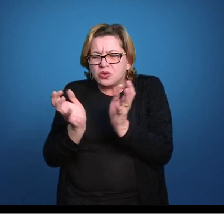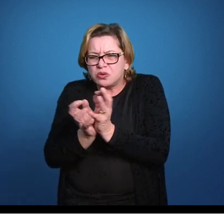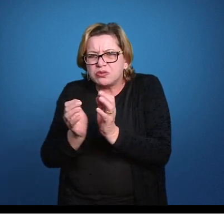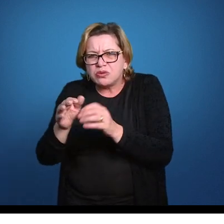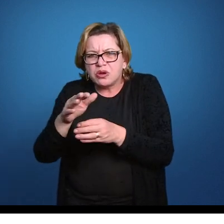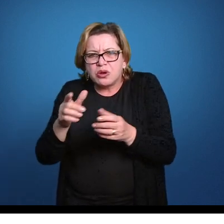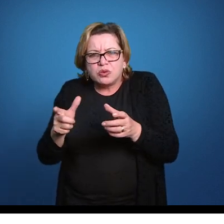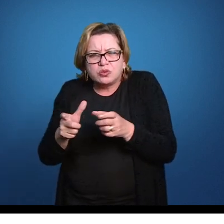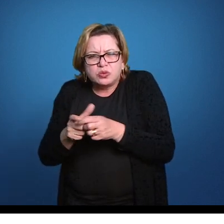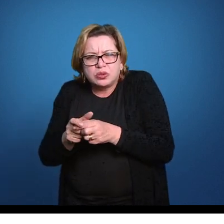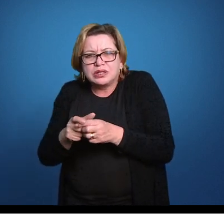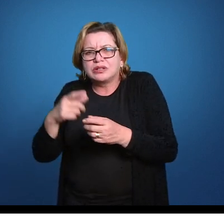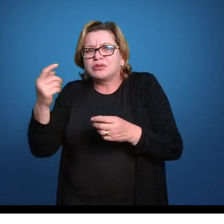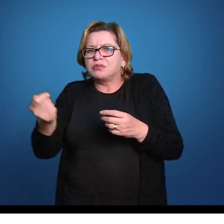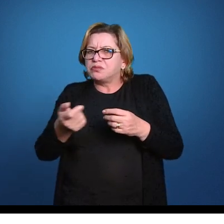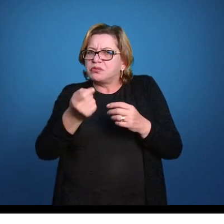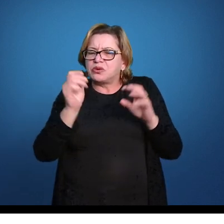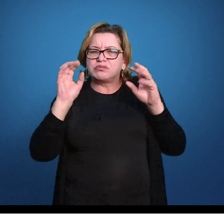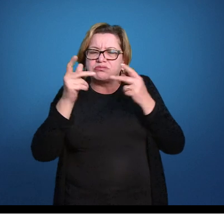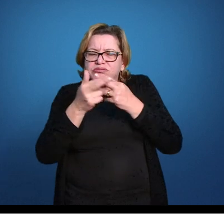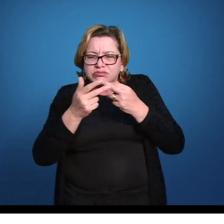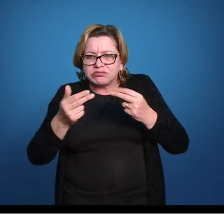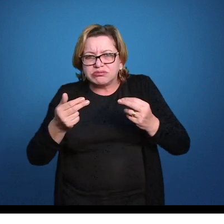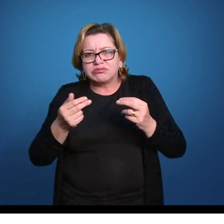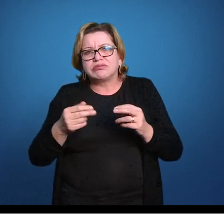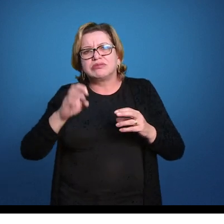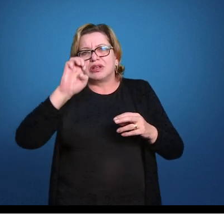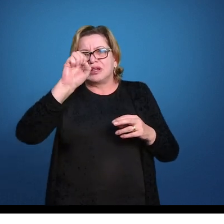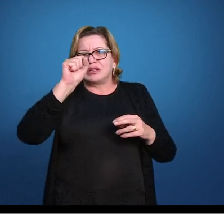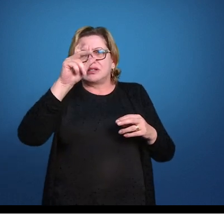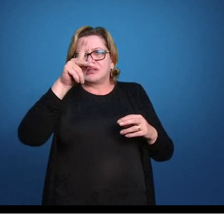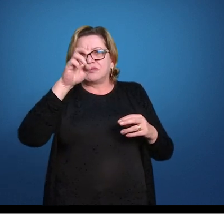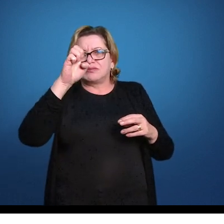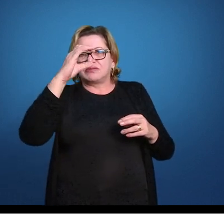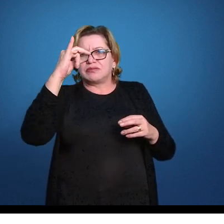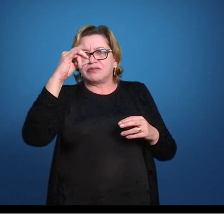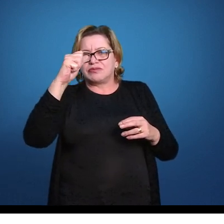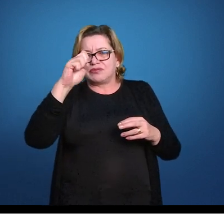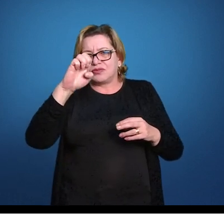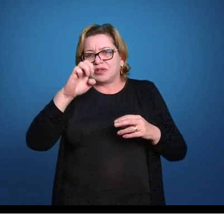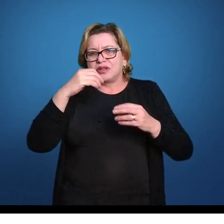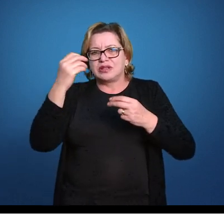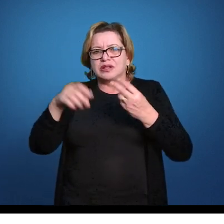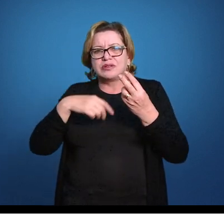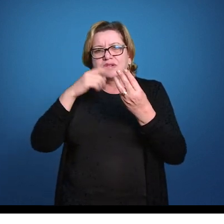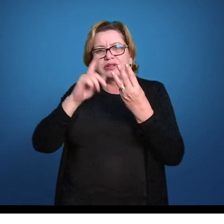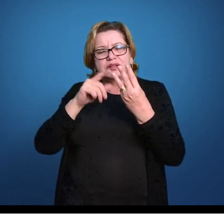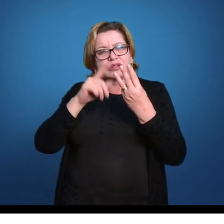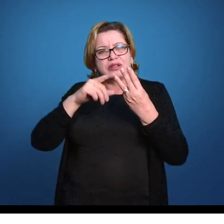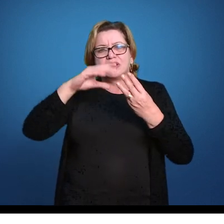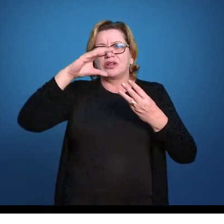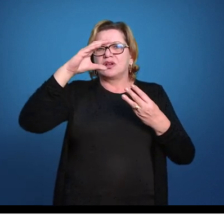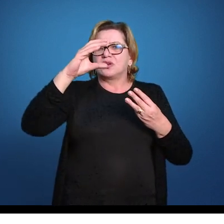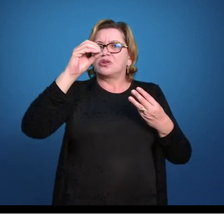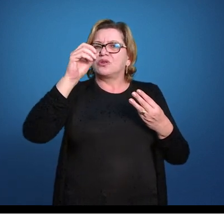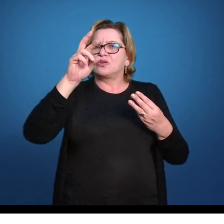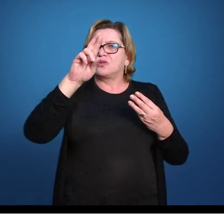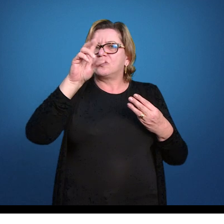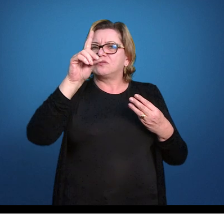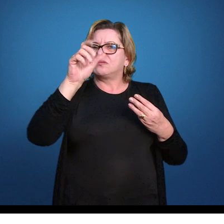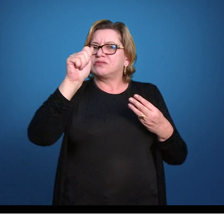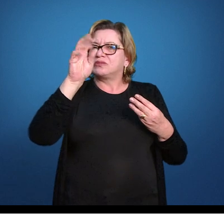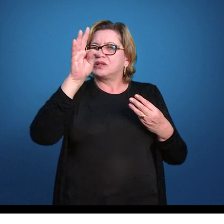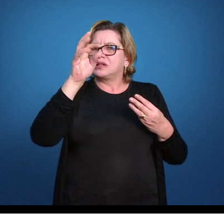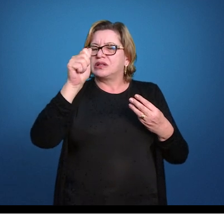relacionado, inclusive já foi um dos subfilos do filo cordata, né? Então, o terceiro filo que nós vamos estar vendo é o filo cordata,